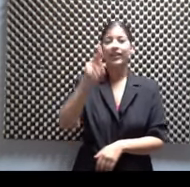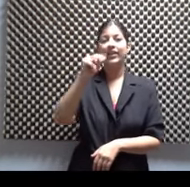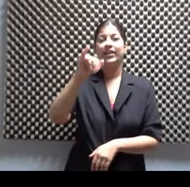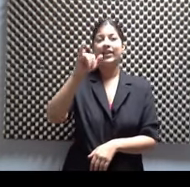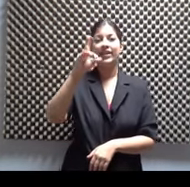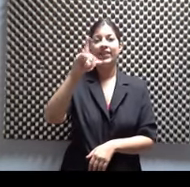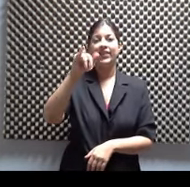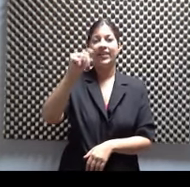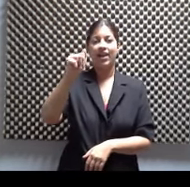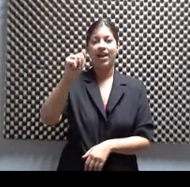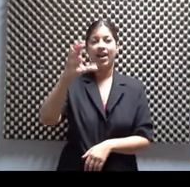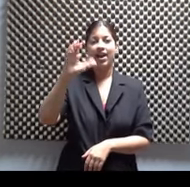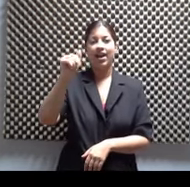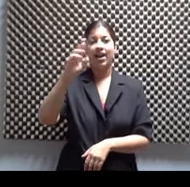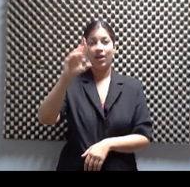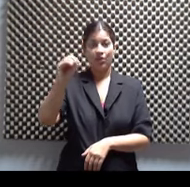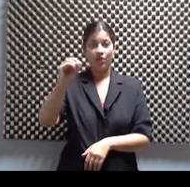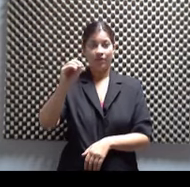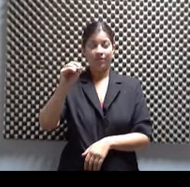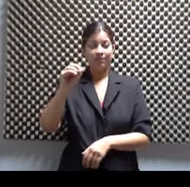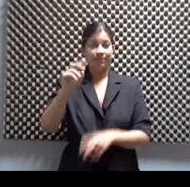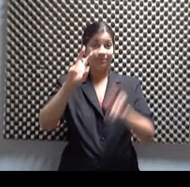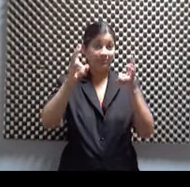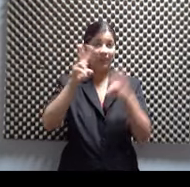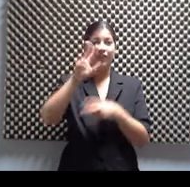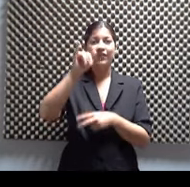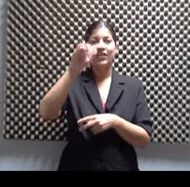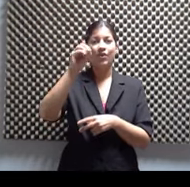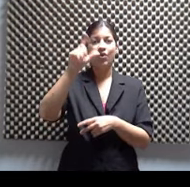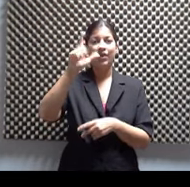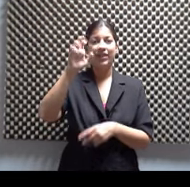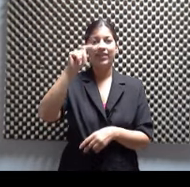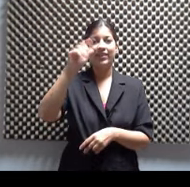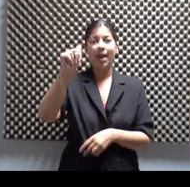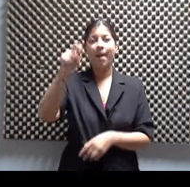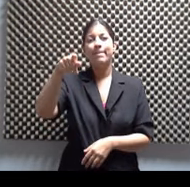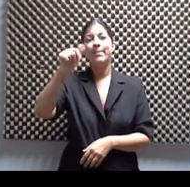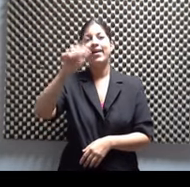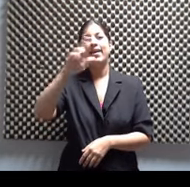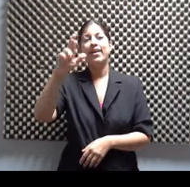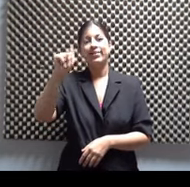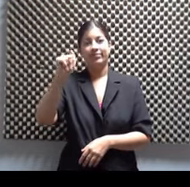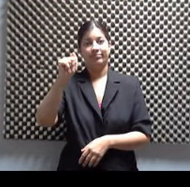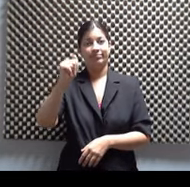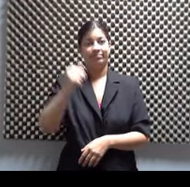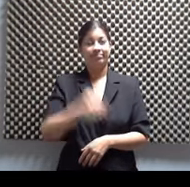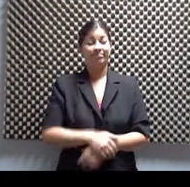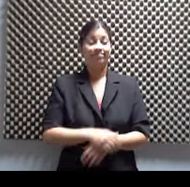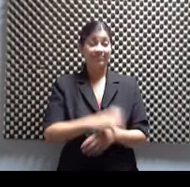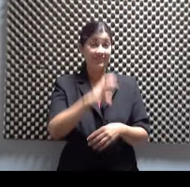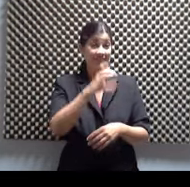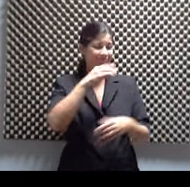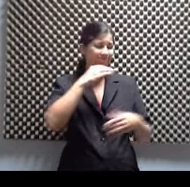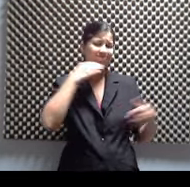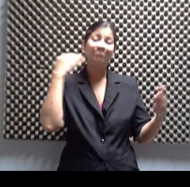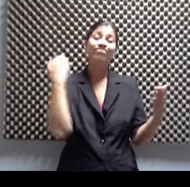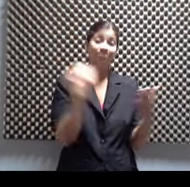Violeta Parra, Claroscuro. Claroscuro. Excelente producción. El productor Daniel Morales. En este caso,